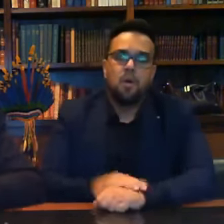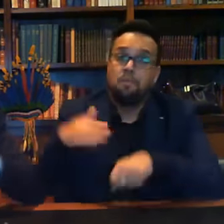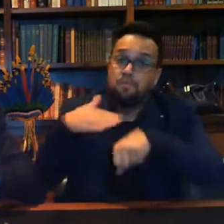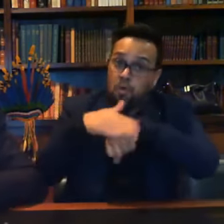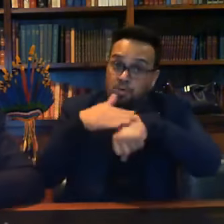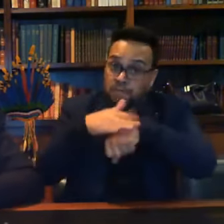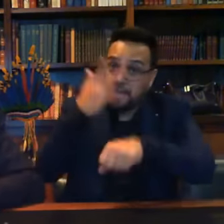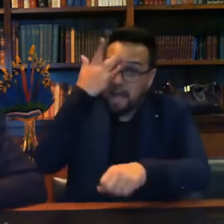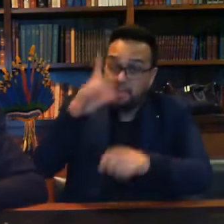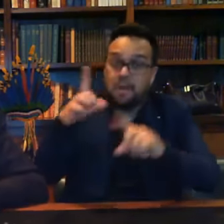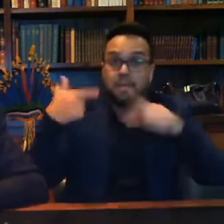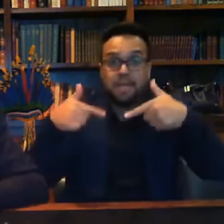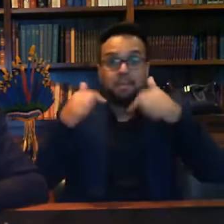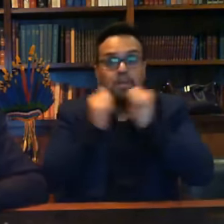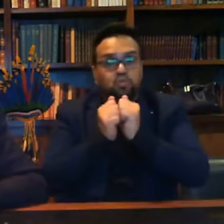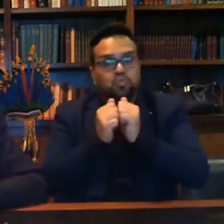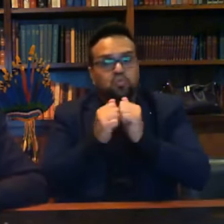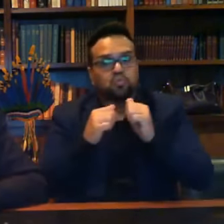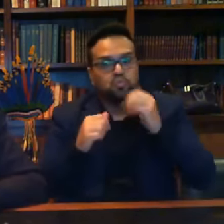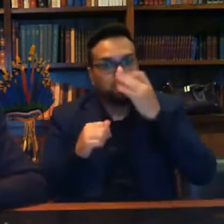amanhã com ele, já que ele trabalha conosco,